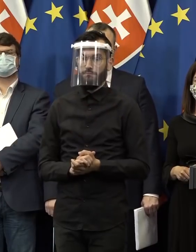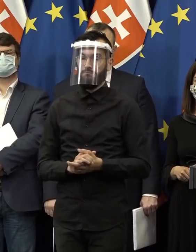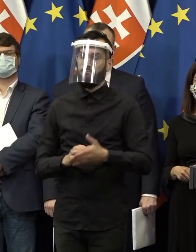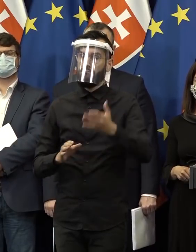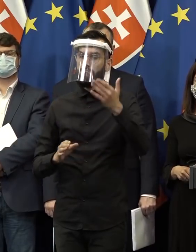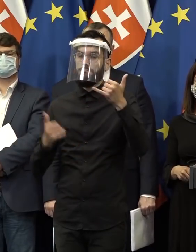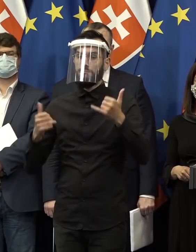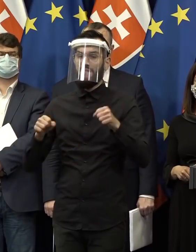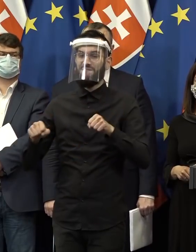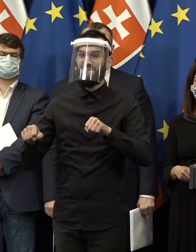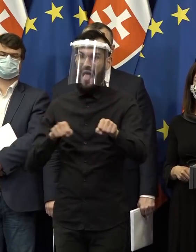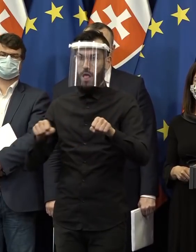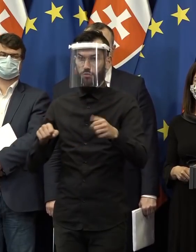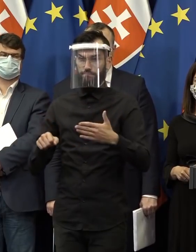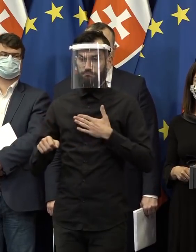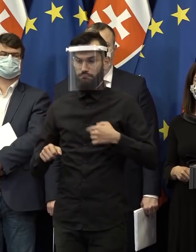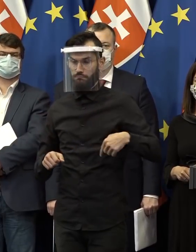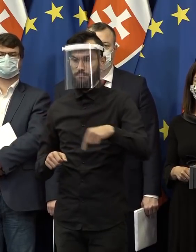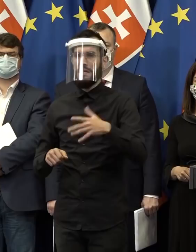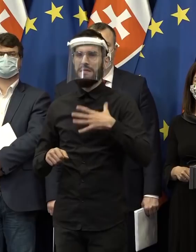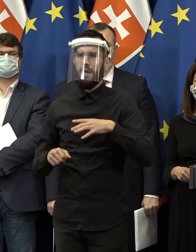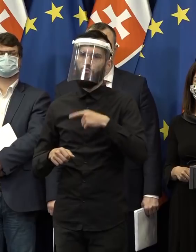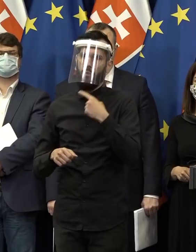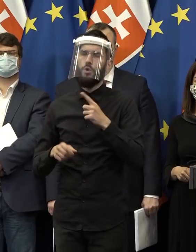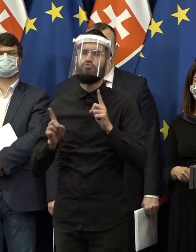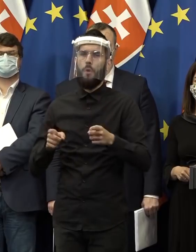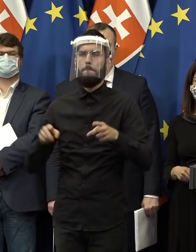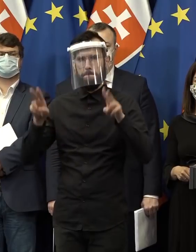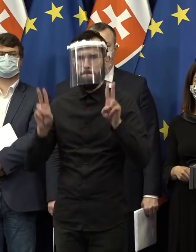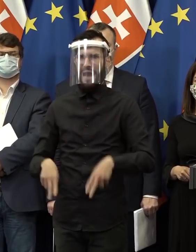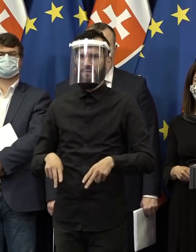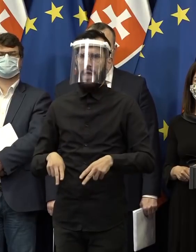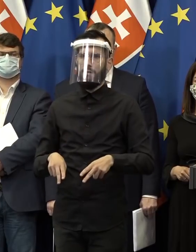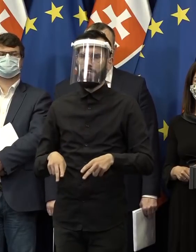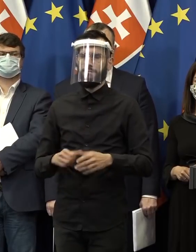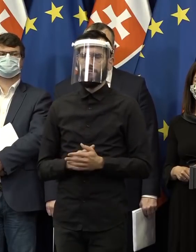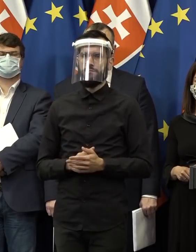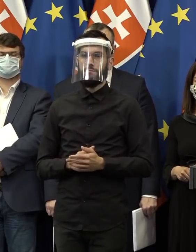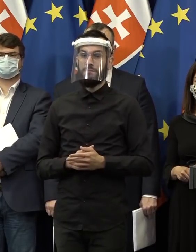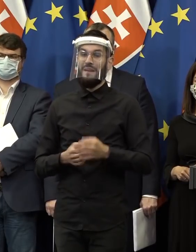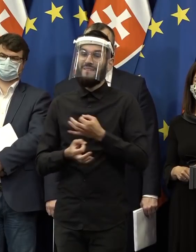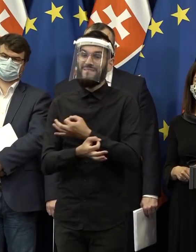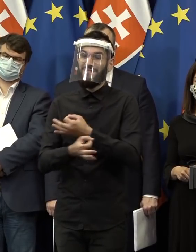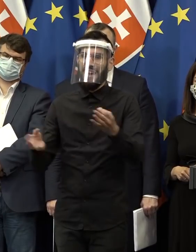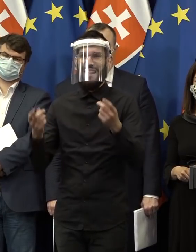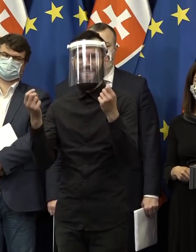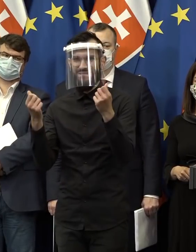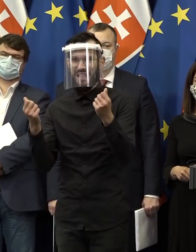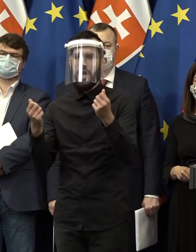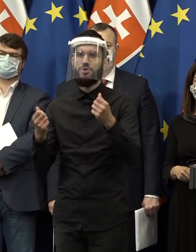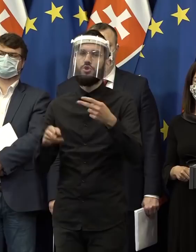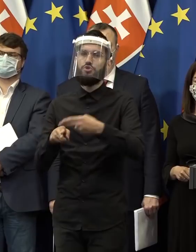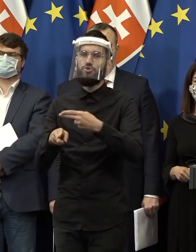nášho vládnutia sa zavezujeme vždy hovoriť pravdu a čestne konať. K verejným financiám a štátnemu majetku budeme